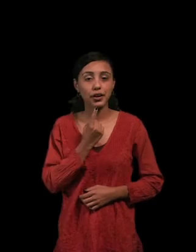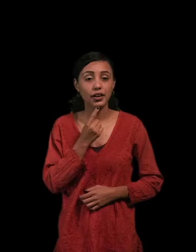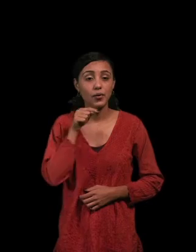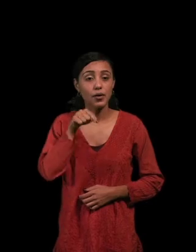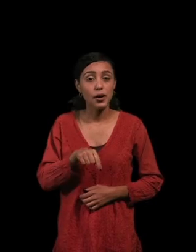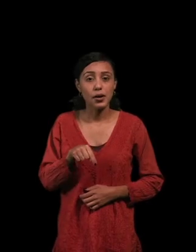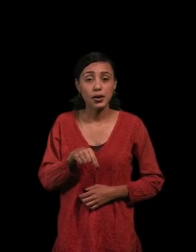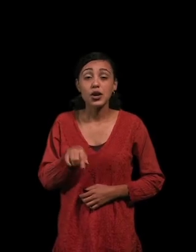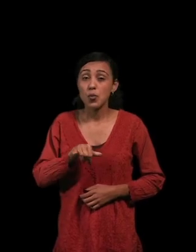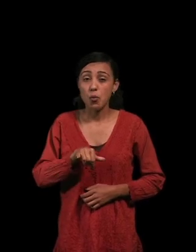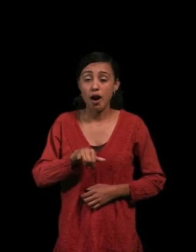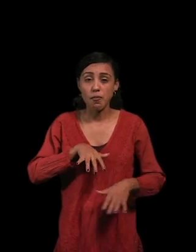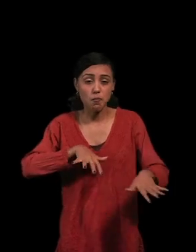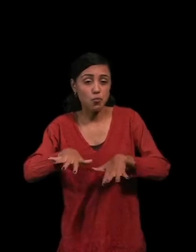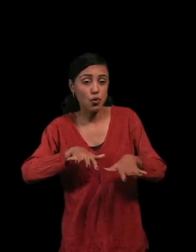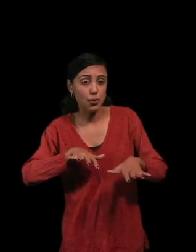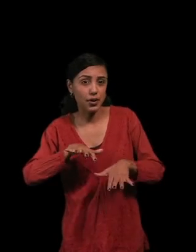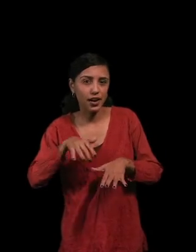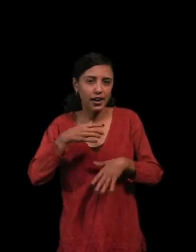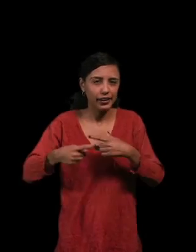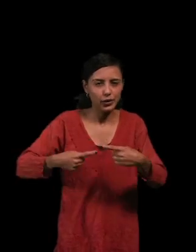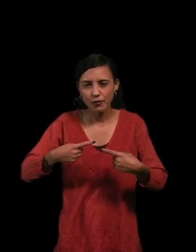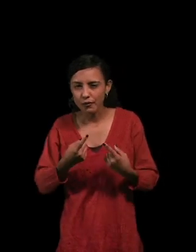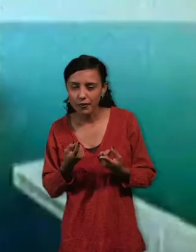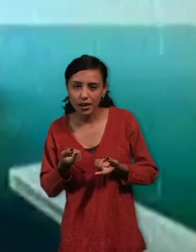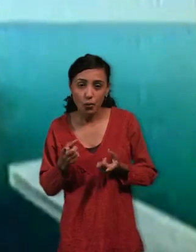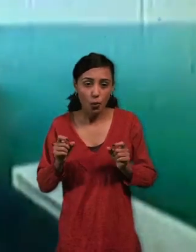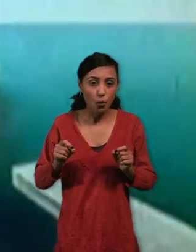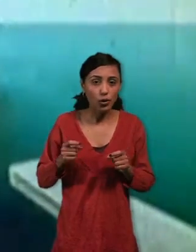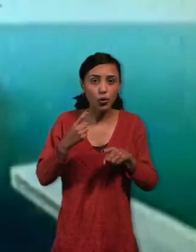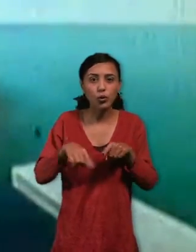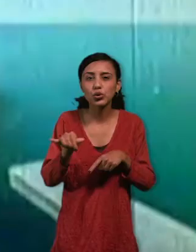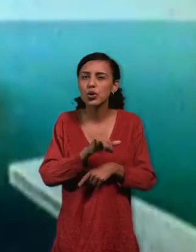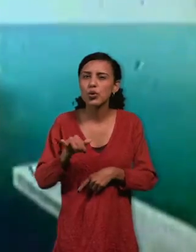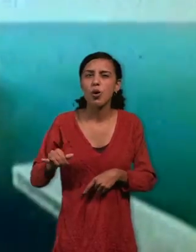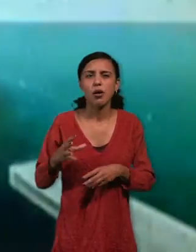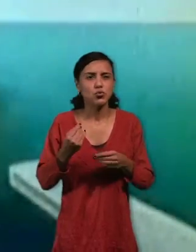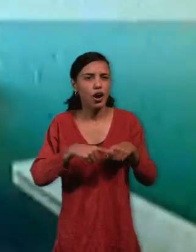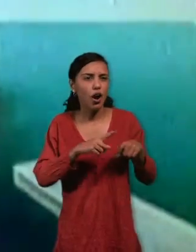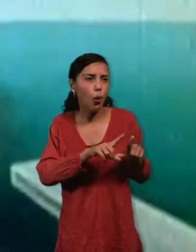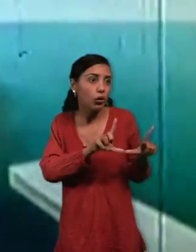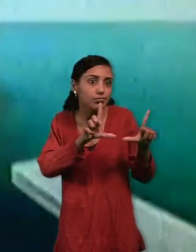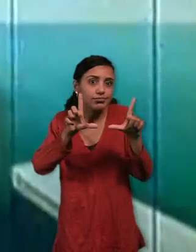movimiento cíclico de las secuencias de los juguetes ópticos a un discurso visual dotado de argumento.